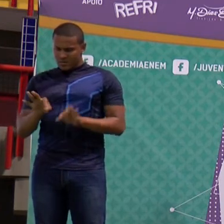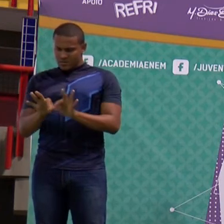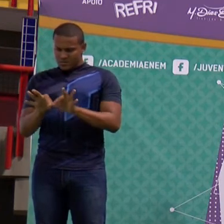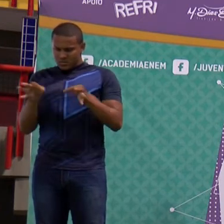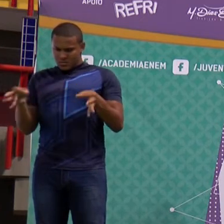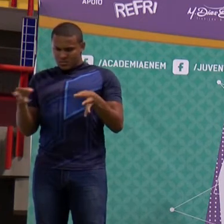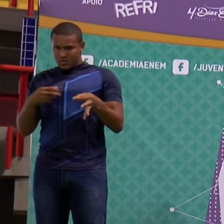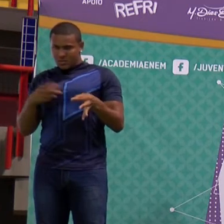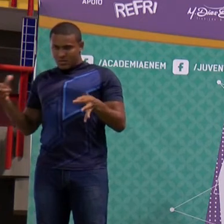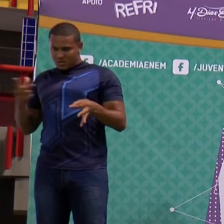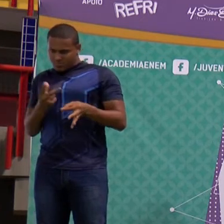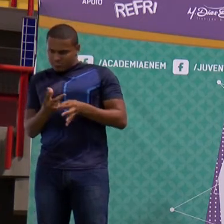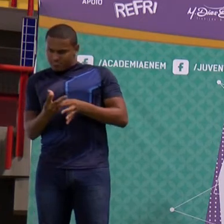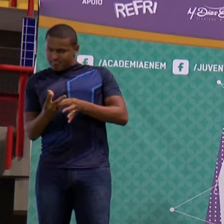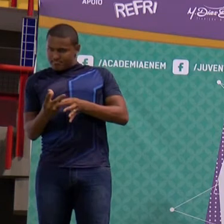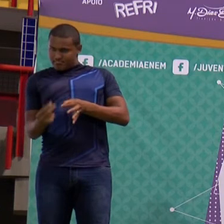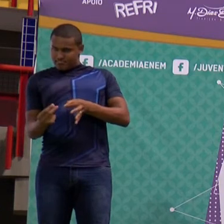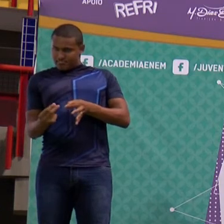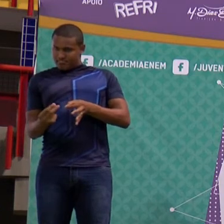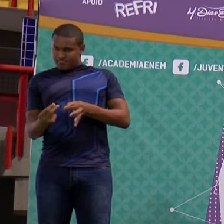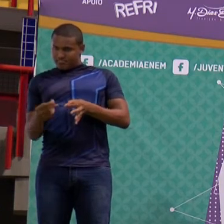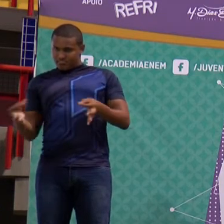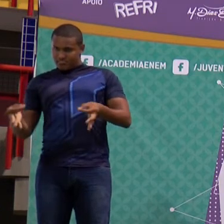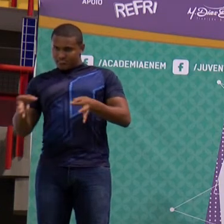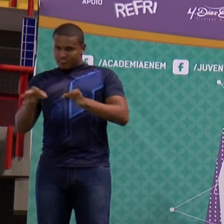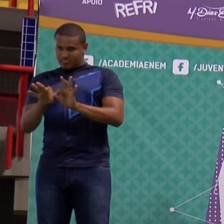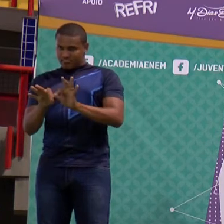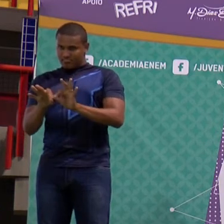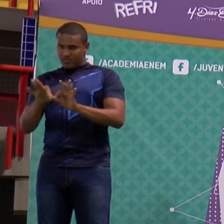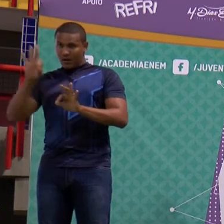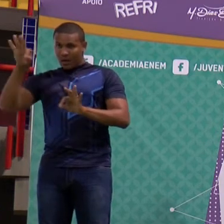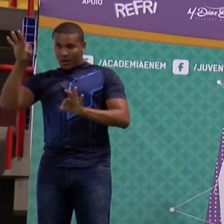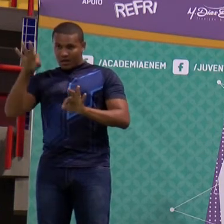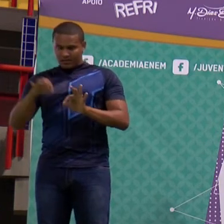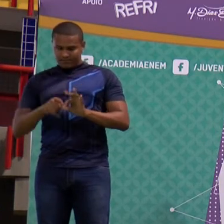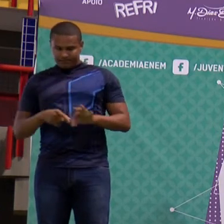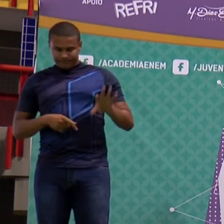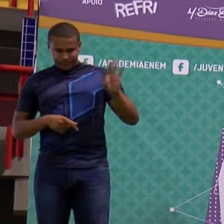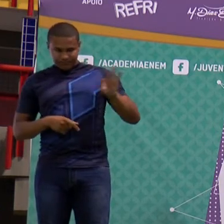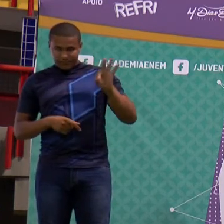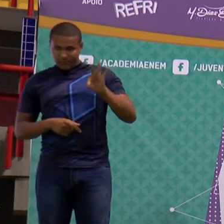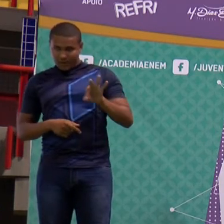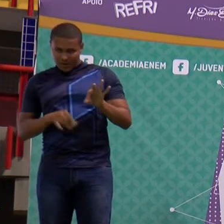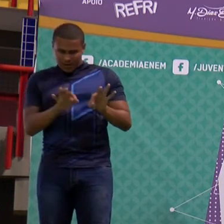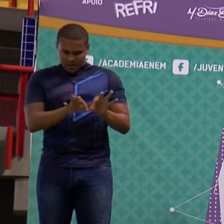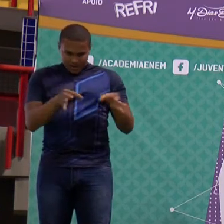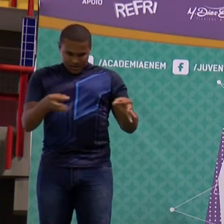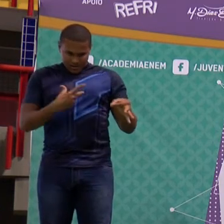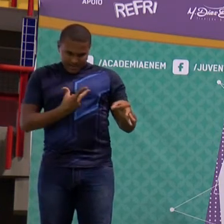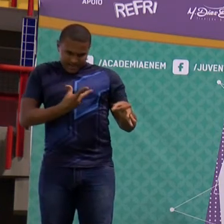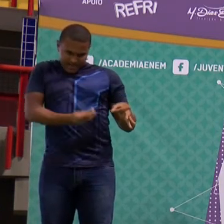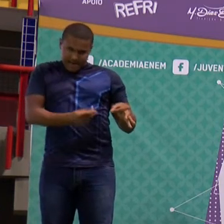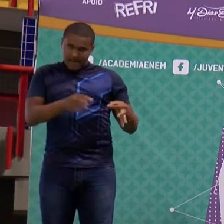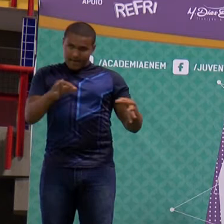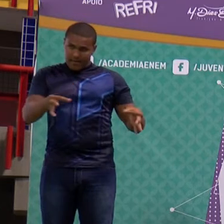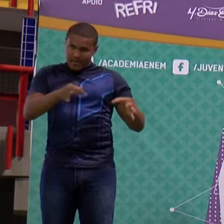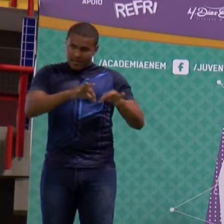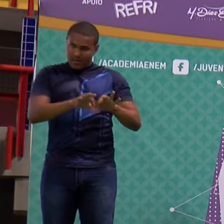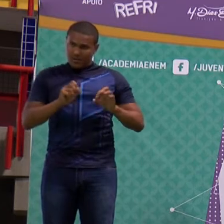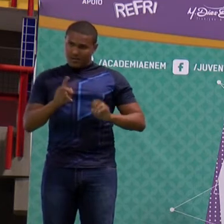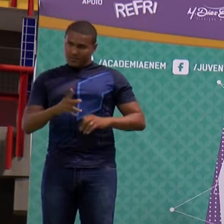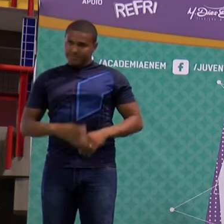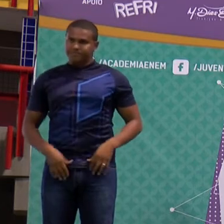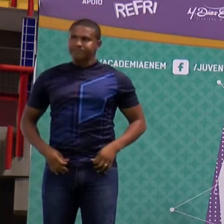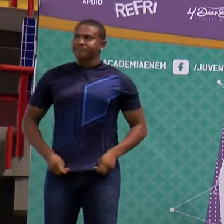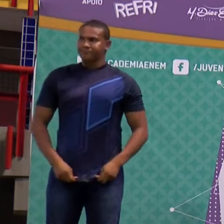nesse ponto, ele colocou quem? Um gene que ele vai o quê? Vai bloquear a mudança do estágio larval do